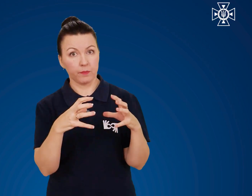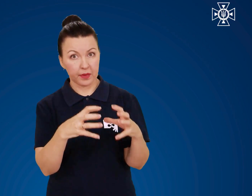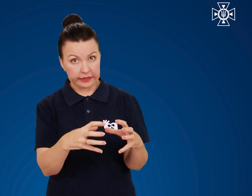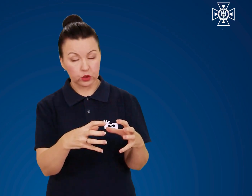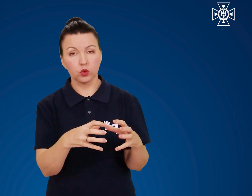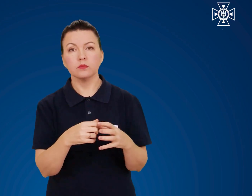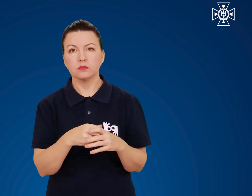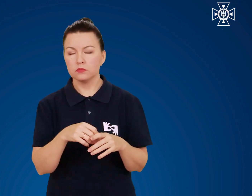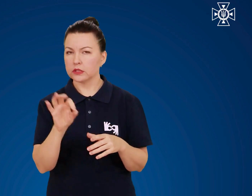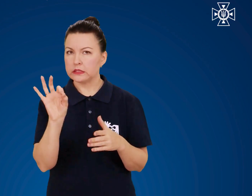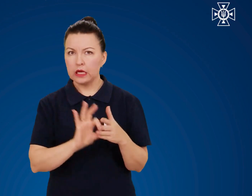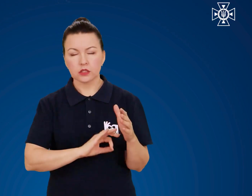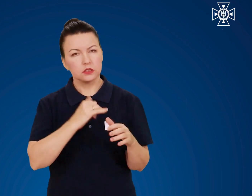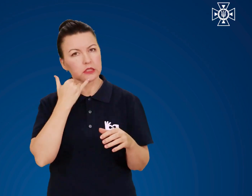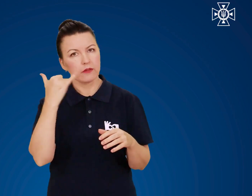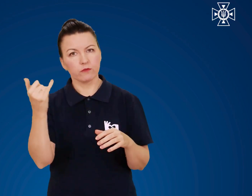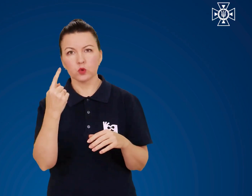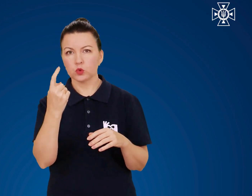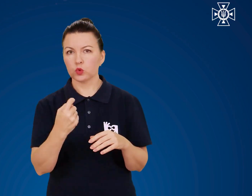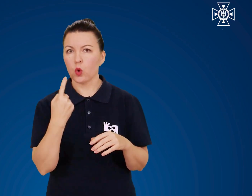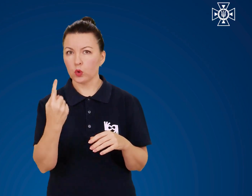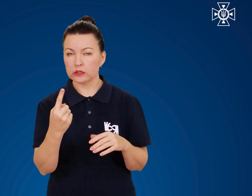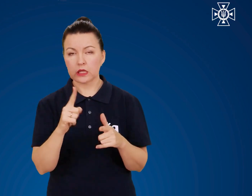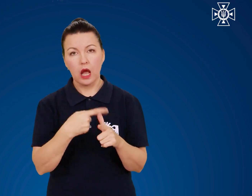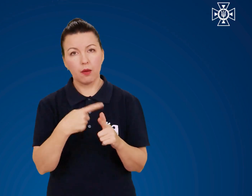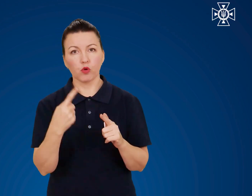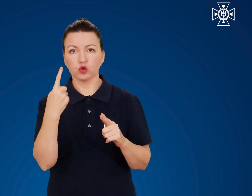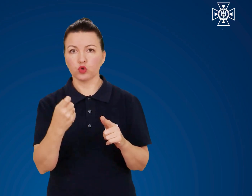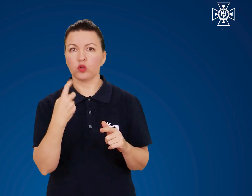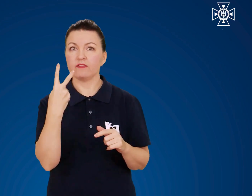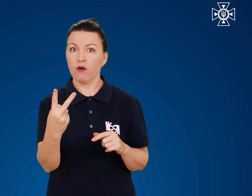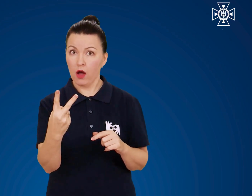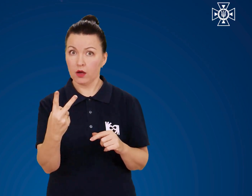пристроїв телефонуйте 101 або 102